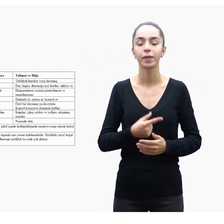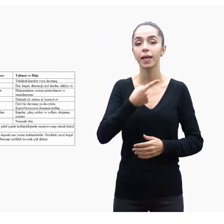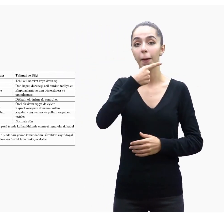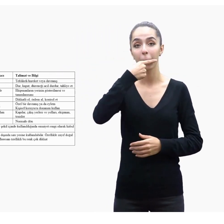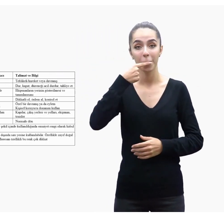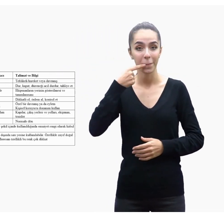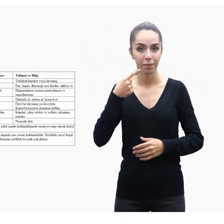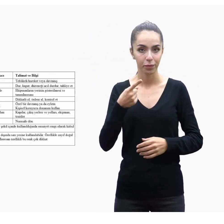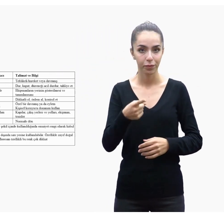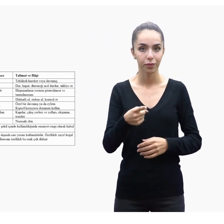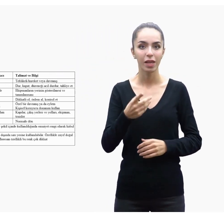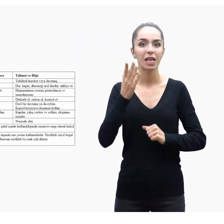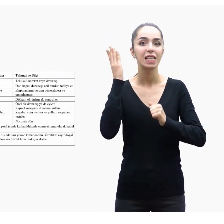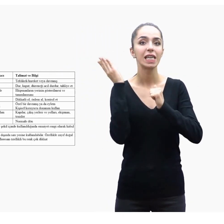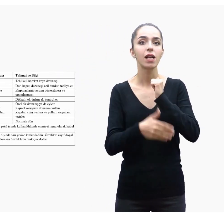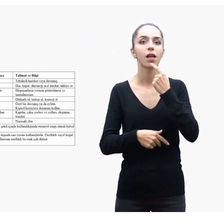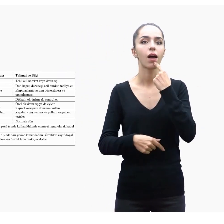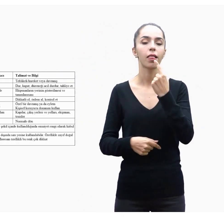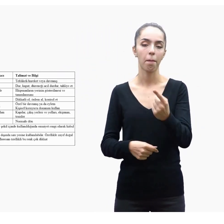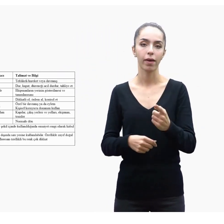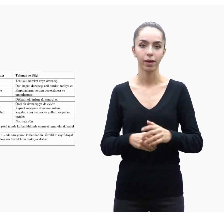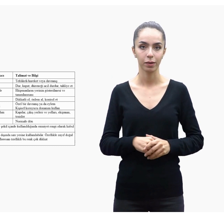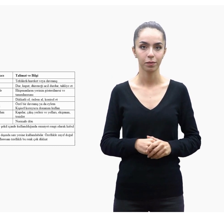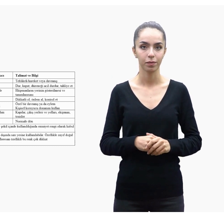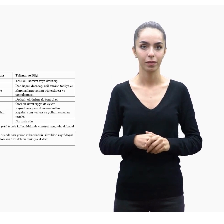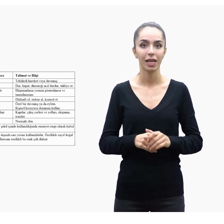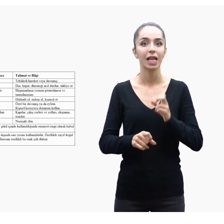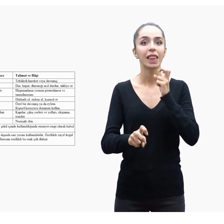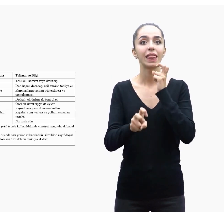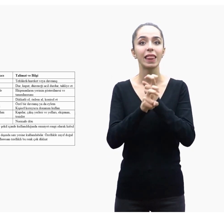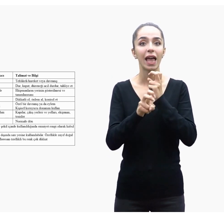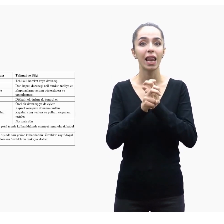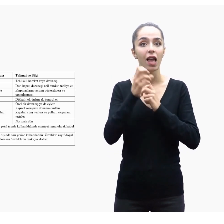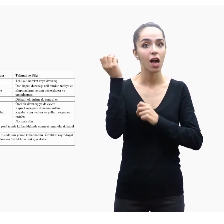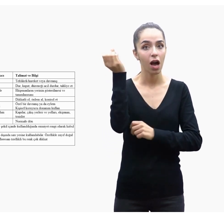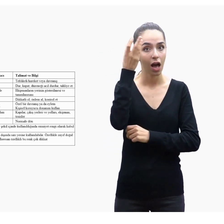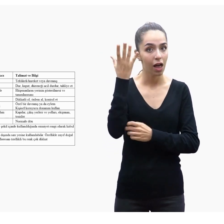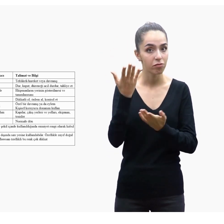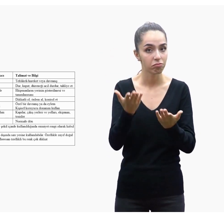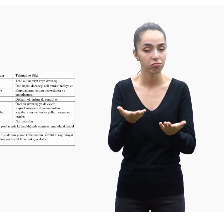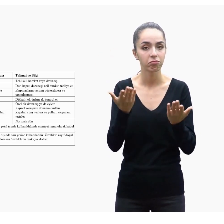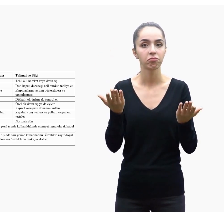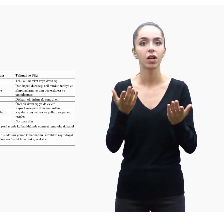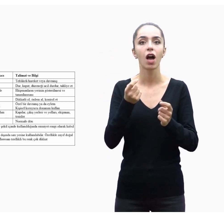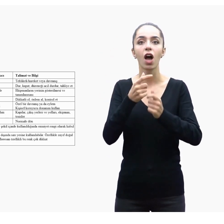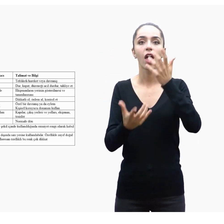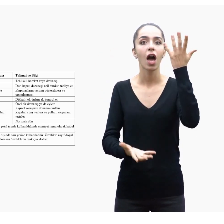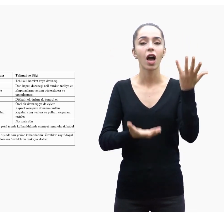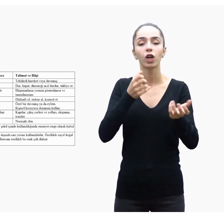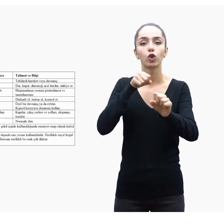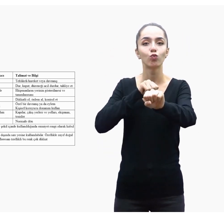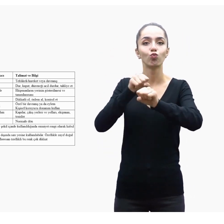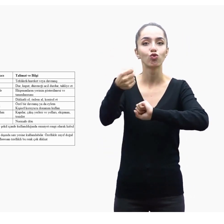yasak işareti, tehlike alarmı, yangınla mücadele ekipmanı,